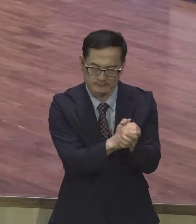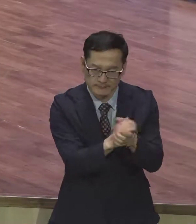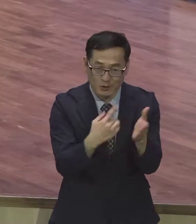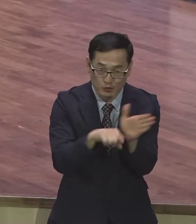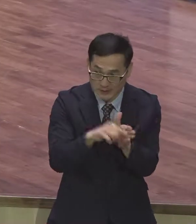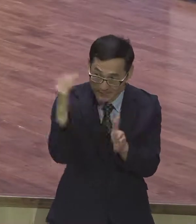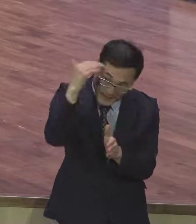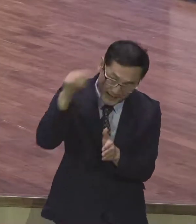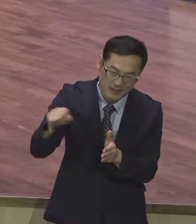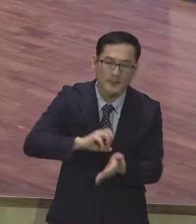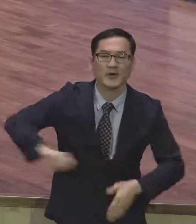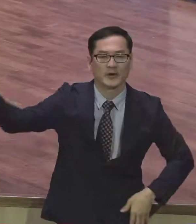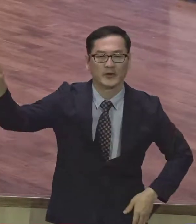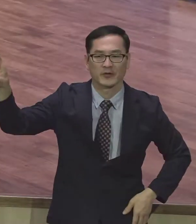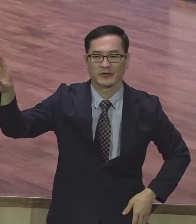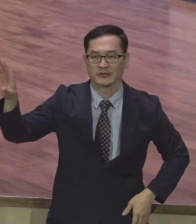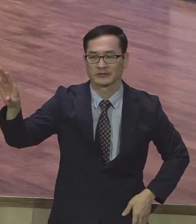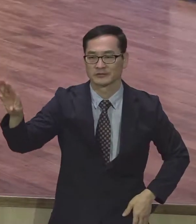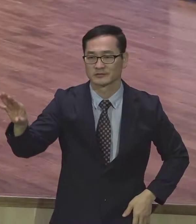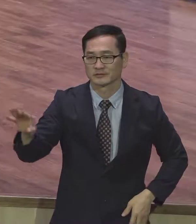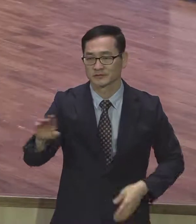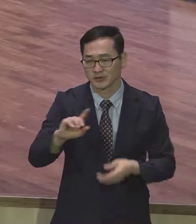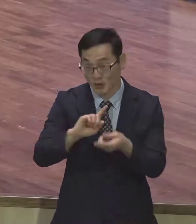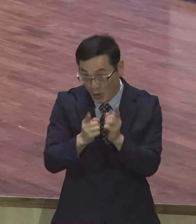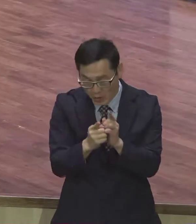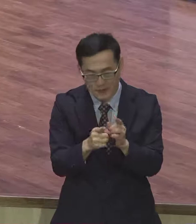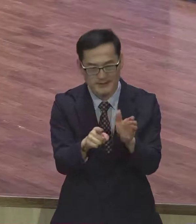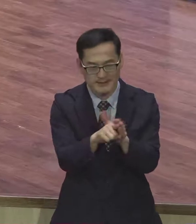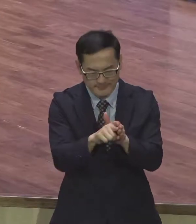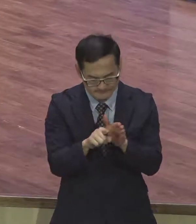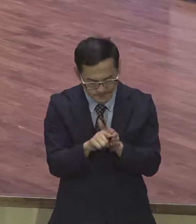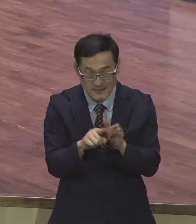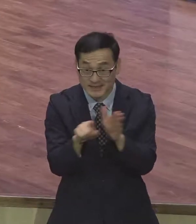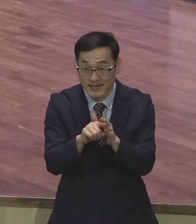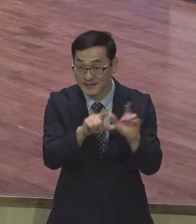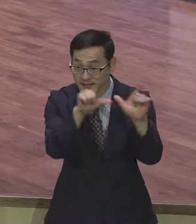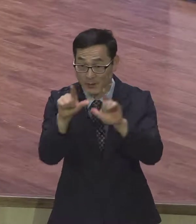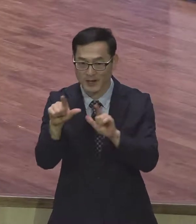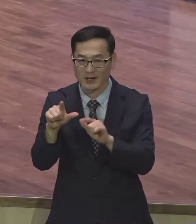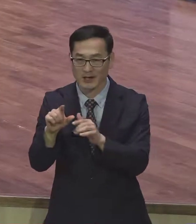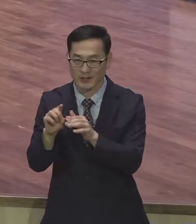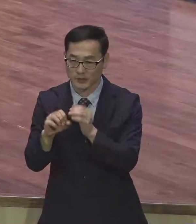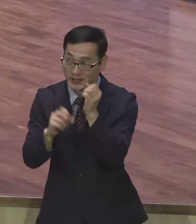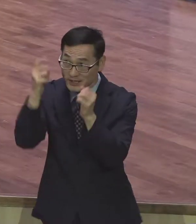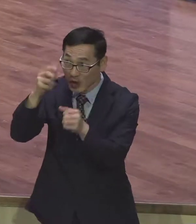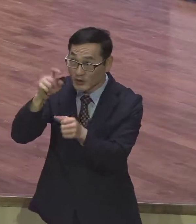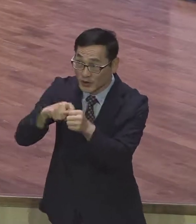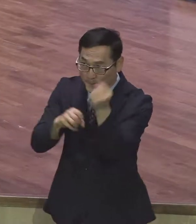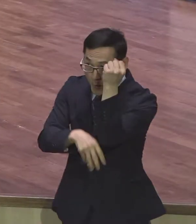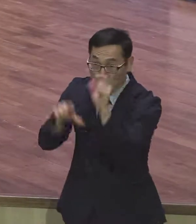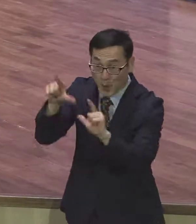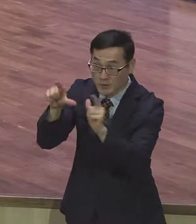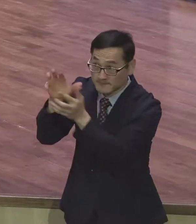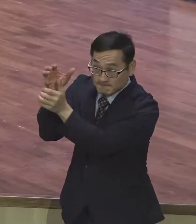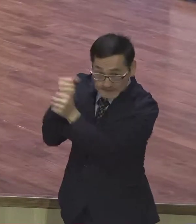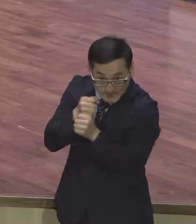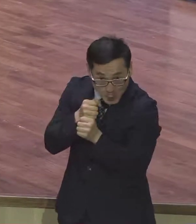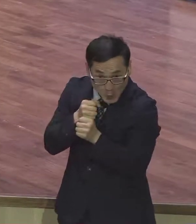말고 언제나 신앙의 시간을 하면서 영적 본질을 잡아라. 이 로마 교회가 지금 교회 안에 갈등이 많단